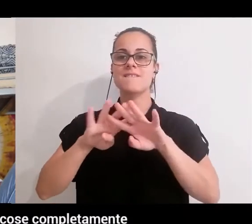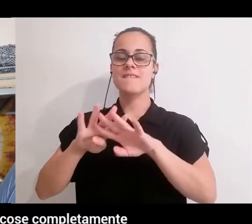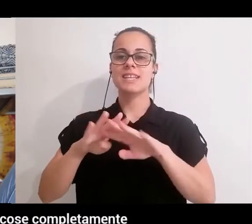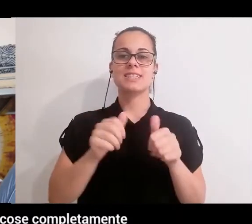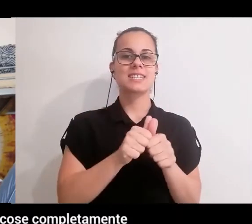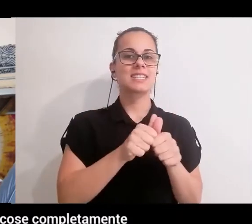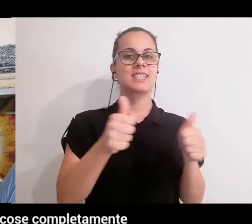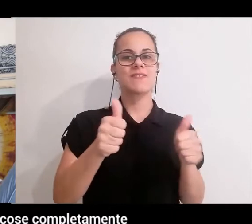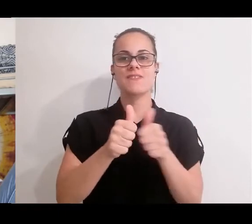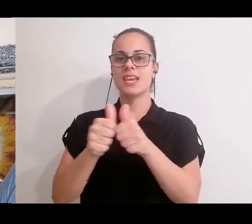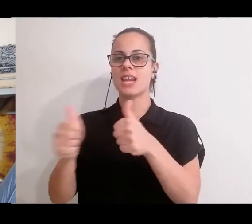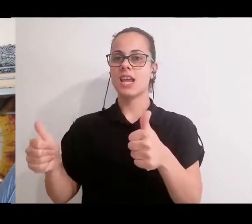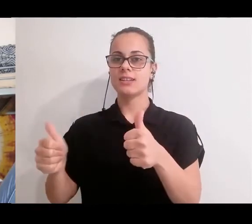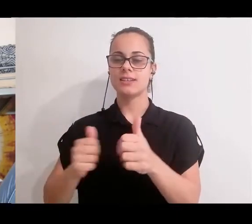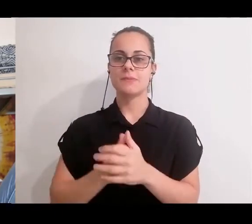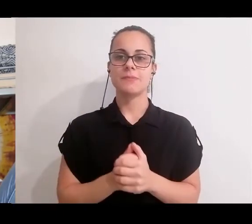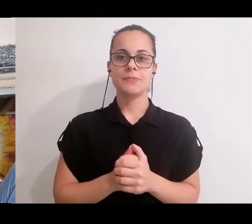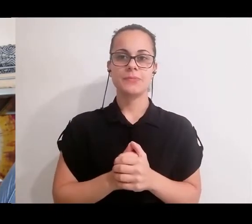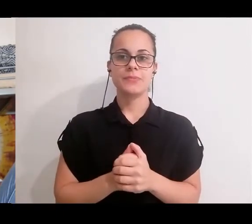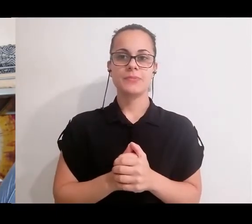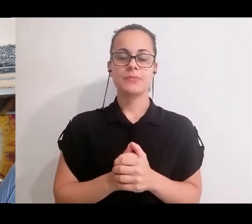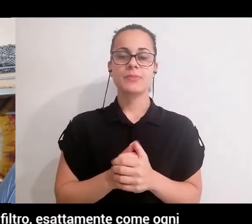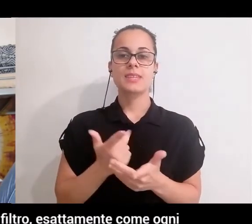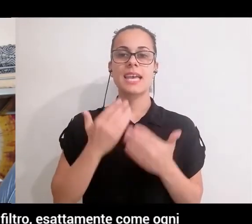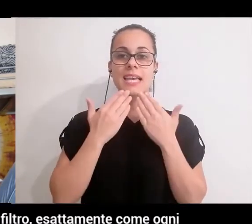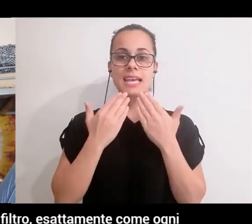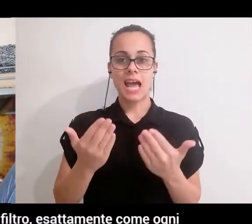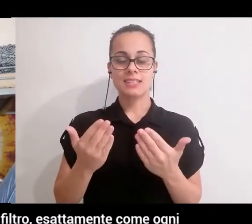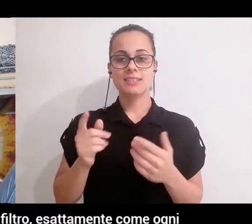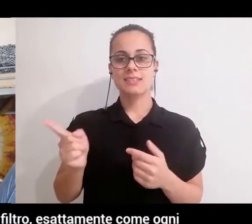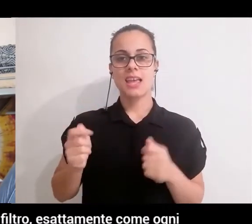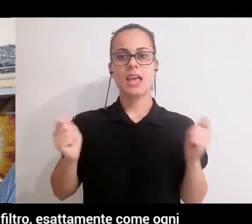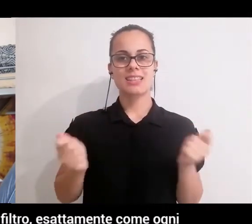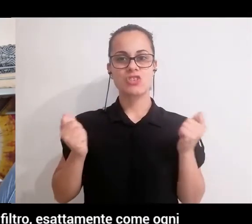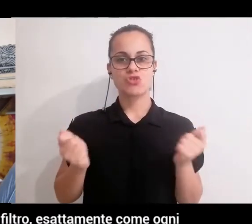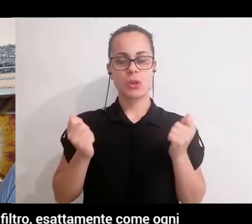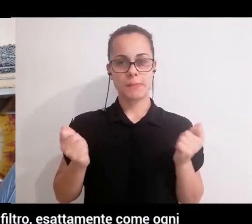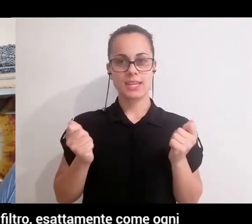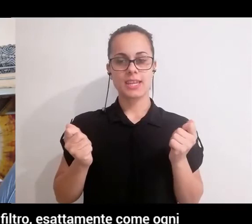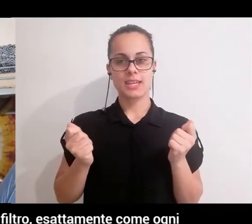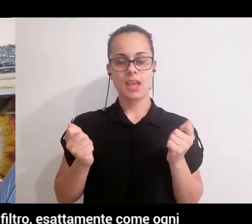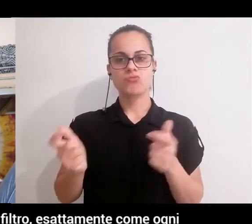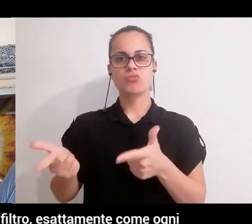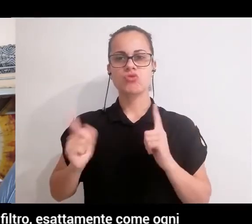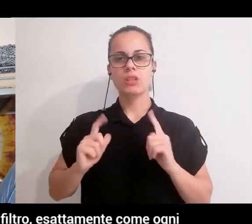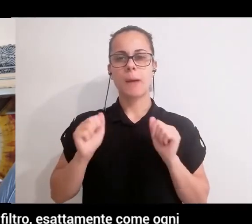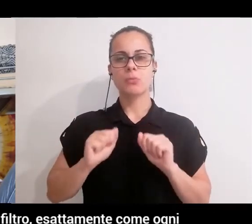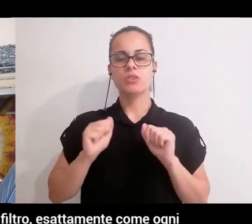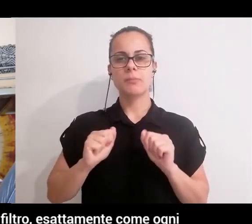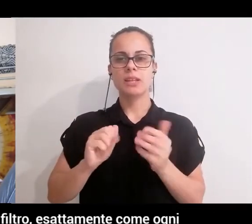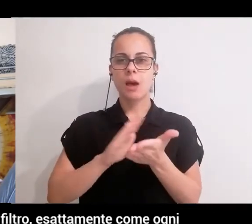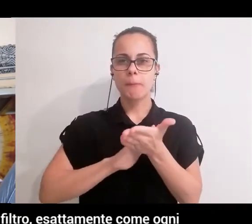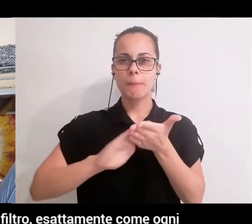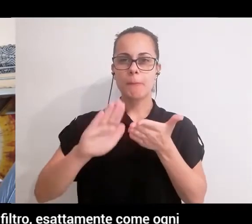le cose completamente diverso. Quindi attraverso queste discipline noi lavoriamo sul pulire questo